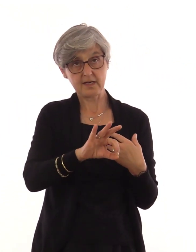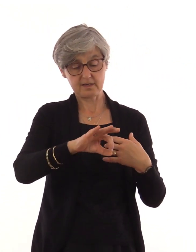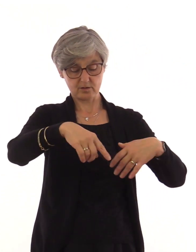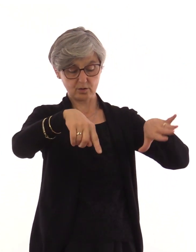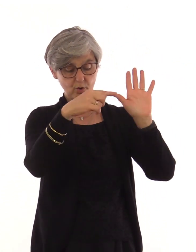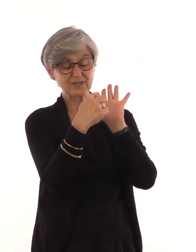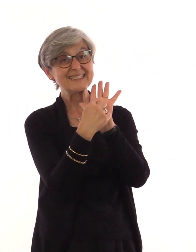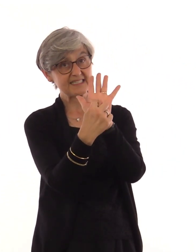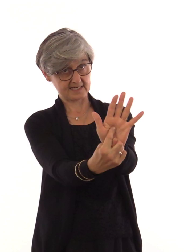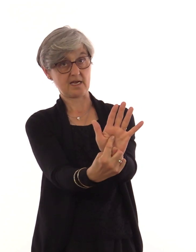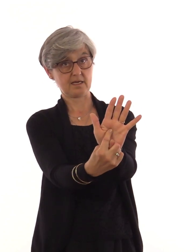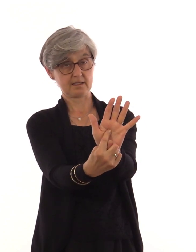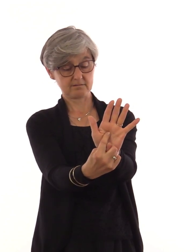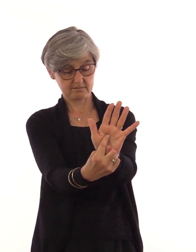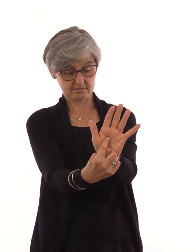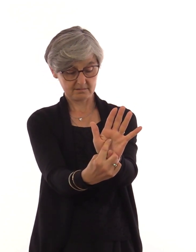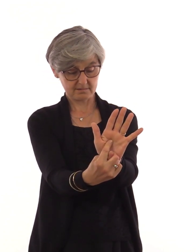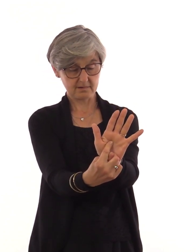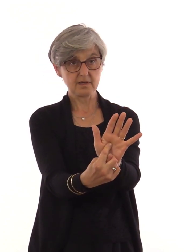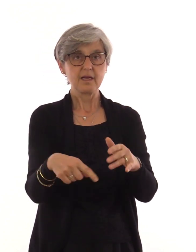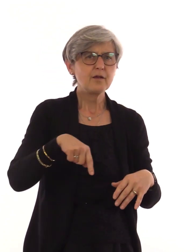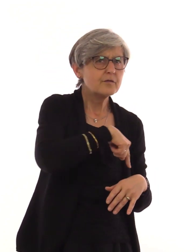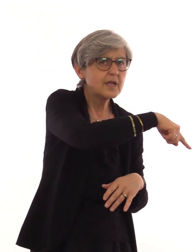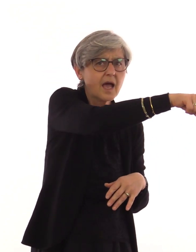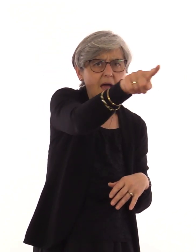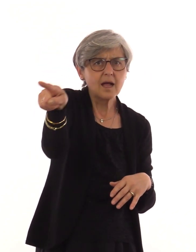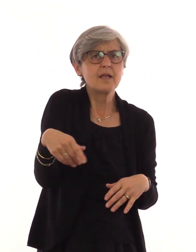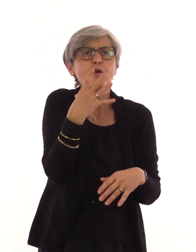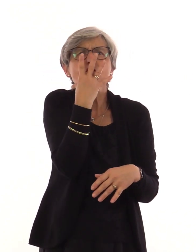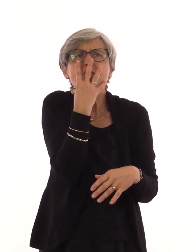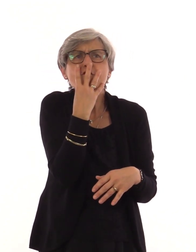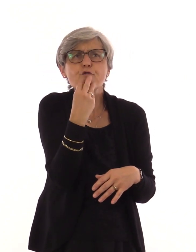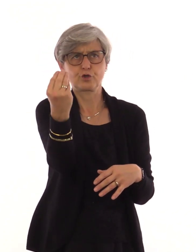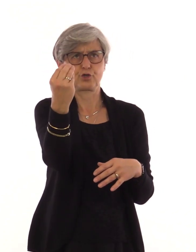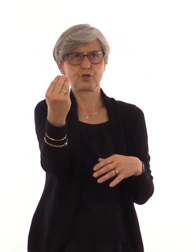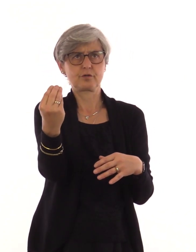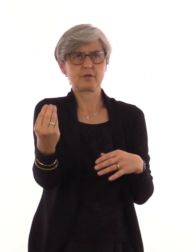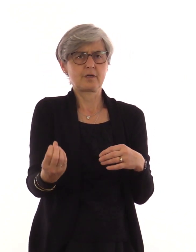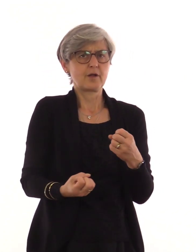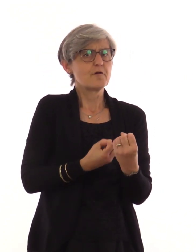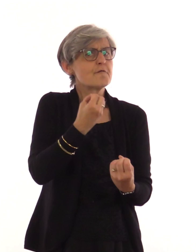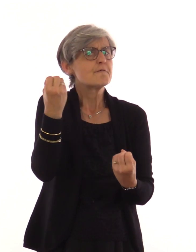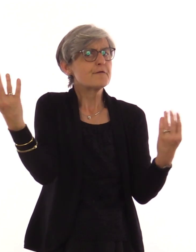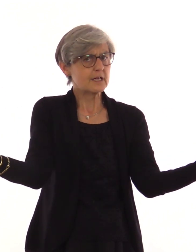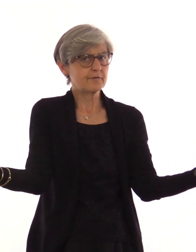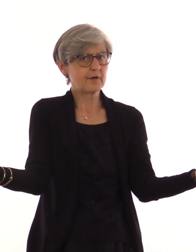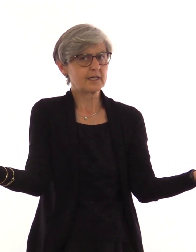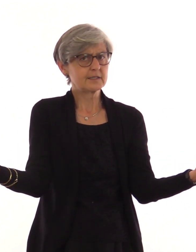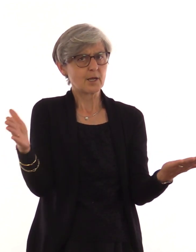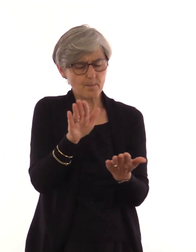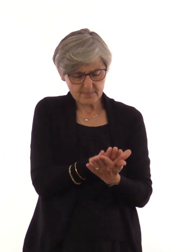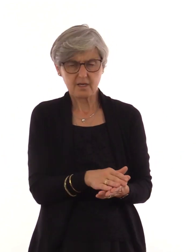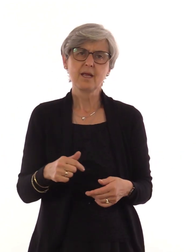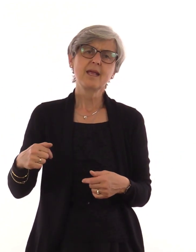wünschen uns Vielfalt. Wir wünschen, alle Menschen haben die gleichen